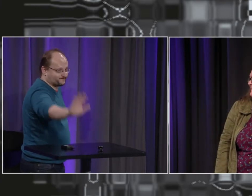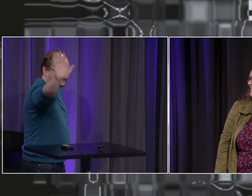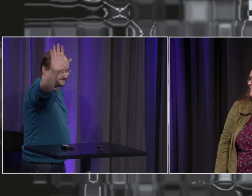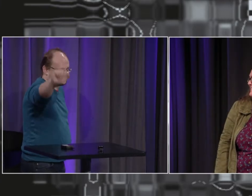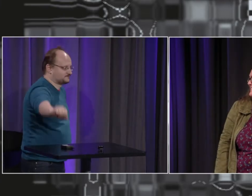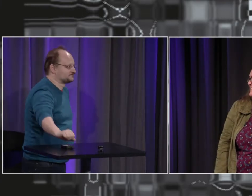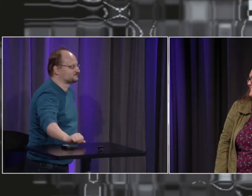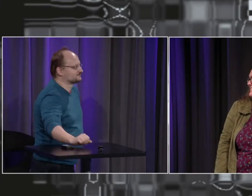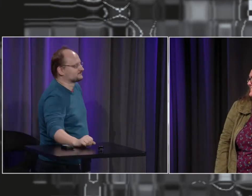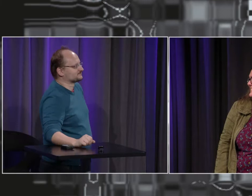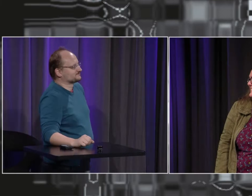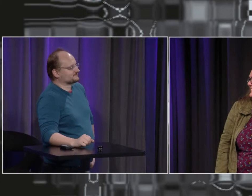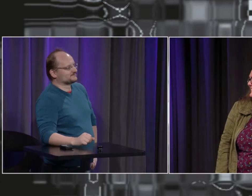pouvaient signer et communiquer à l'époque